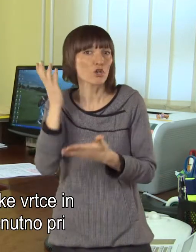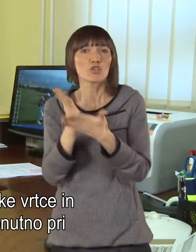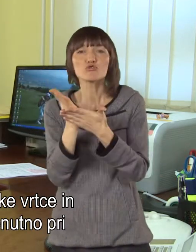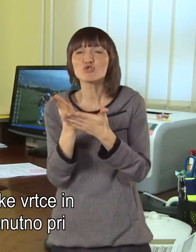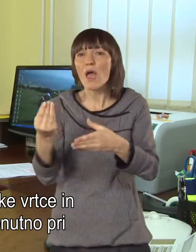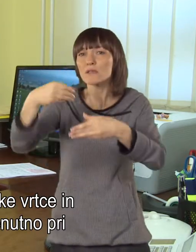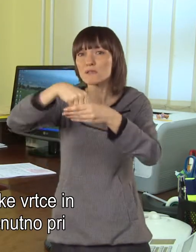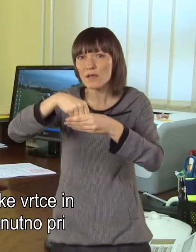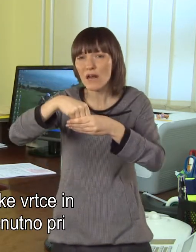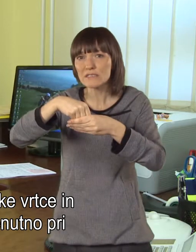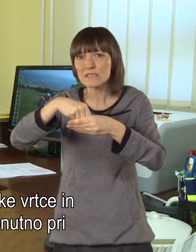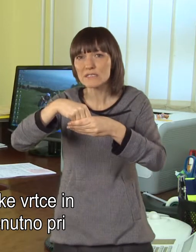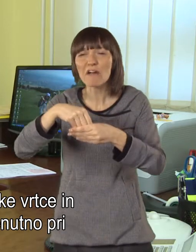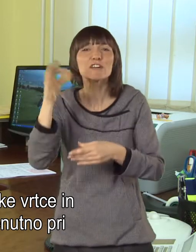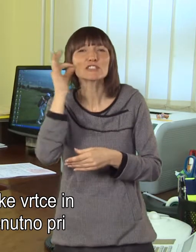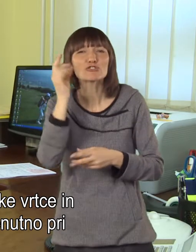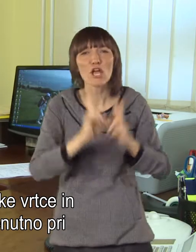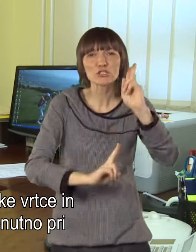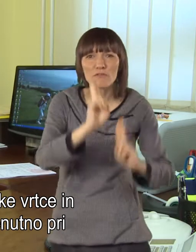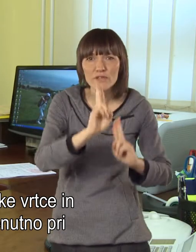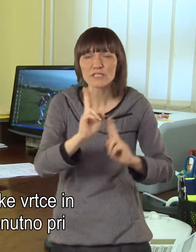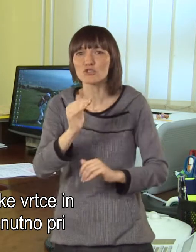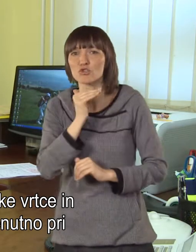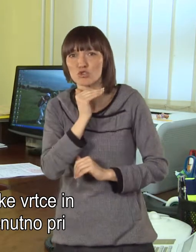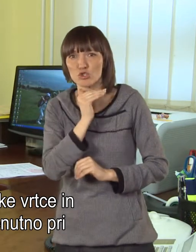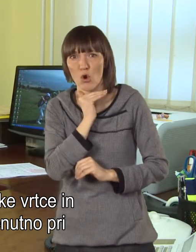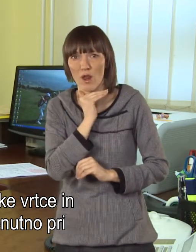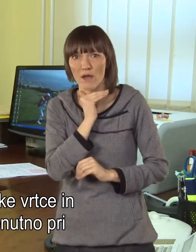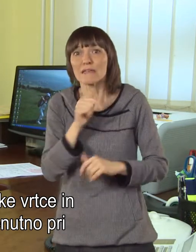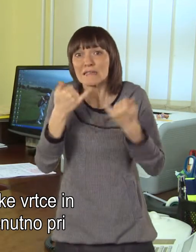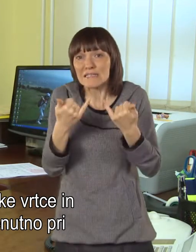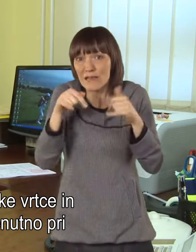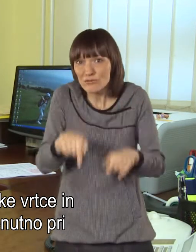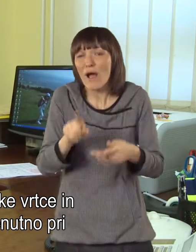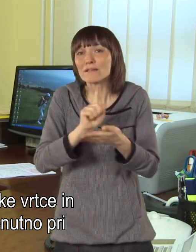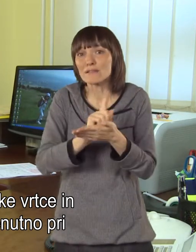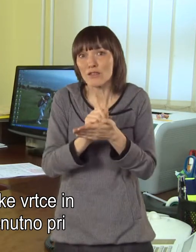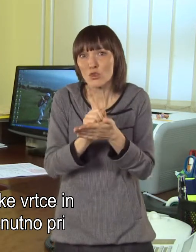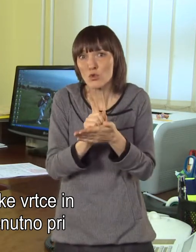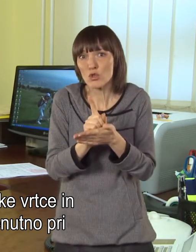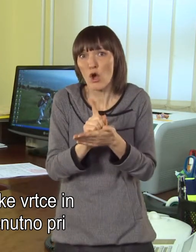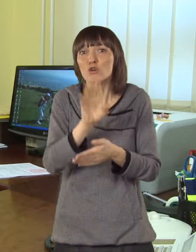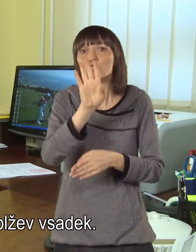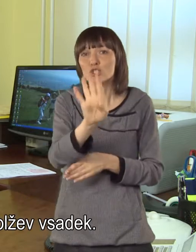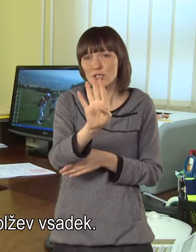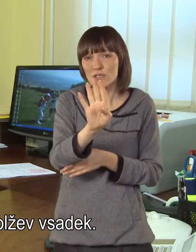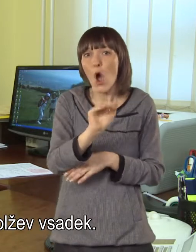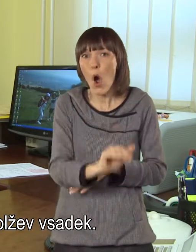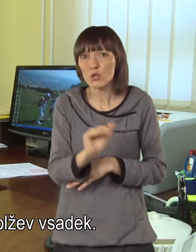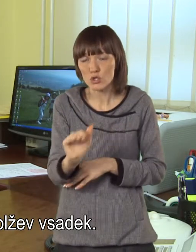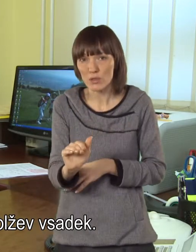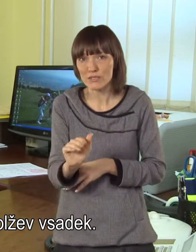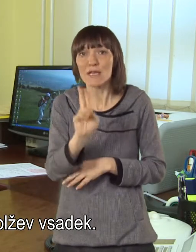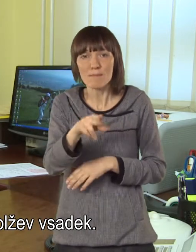integriranih v večinske vrce in pa šole, tako da je v tem trenutku pri nas so